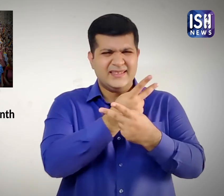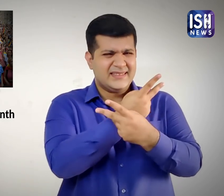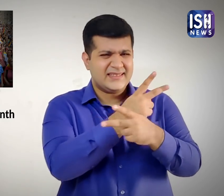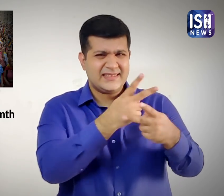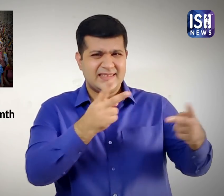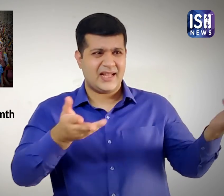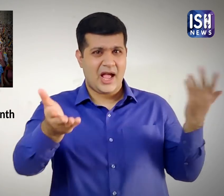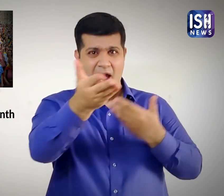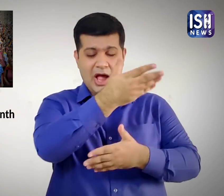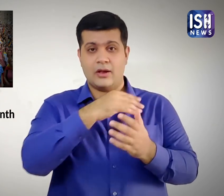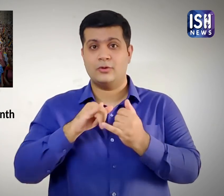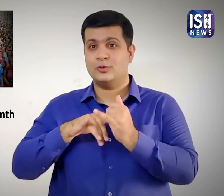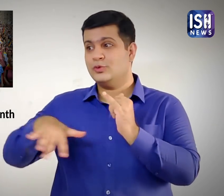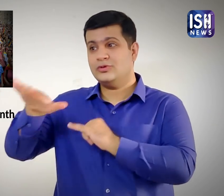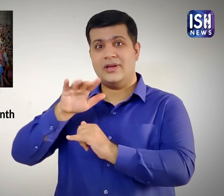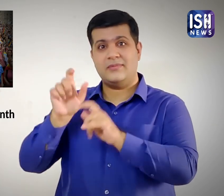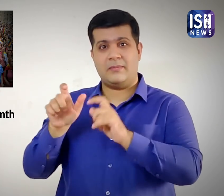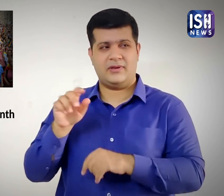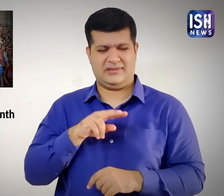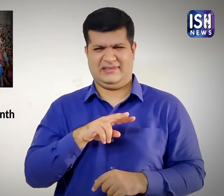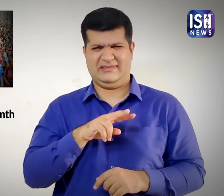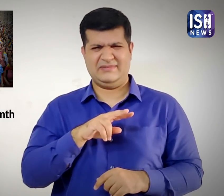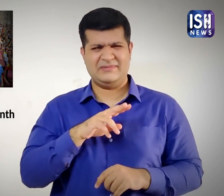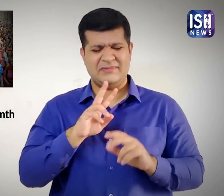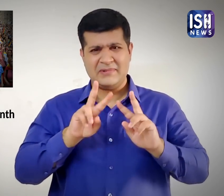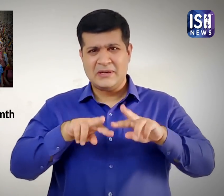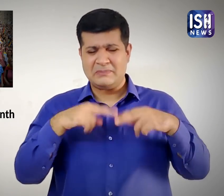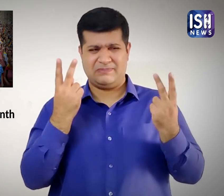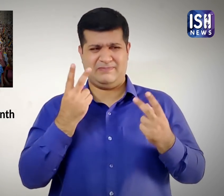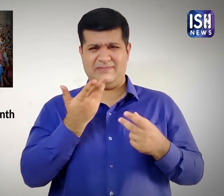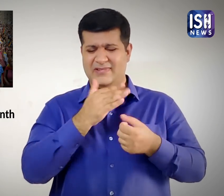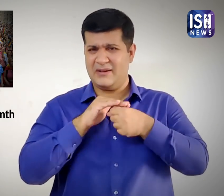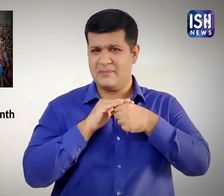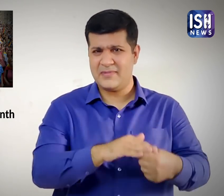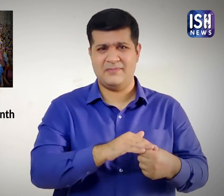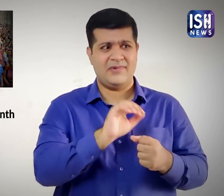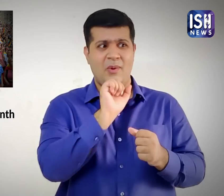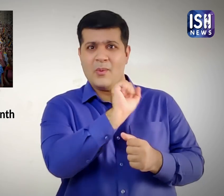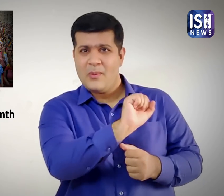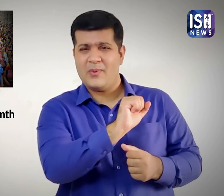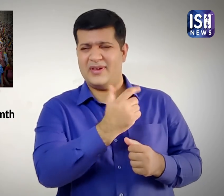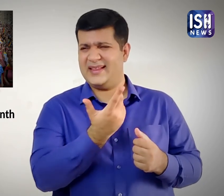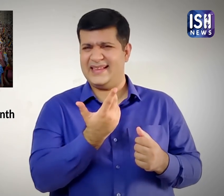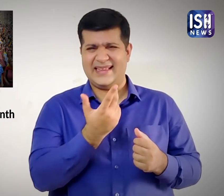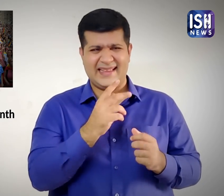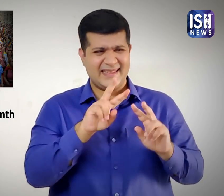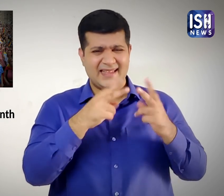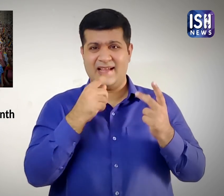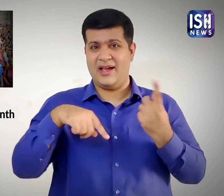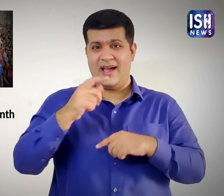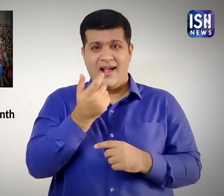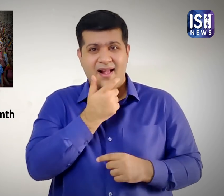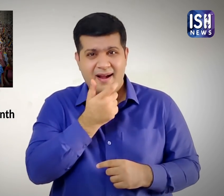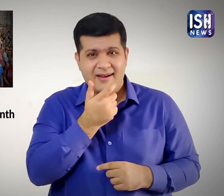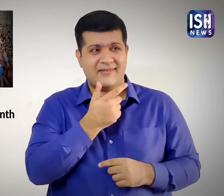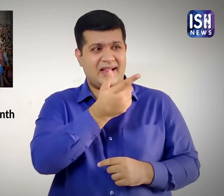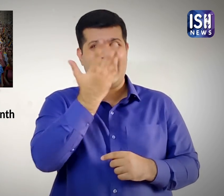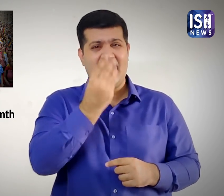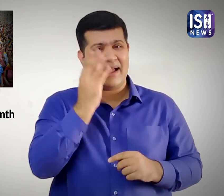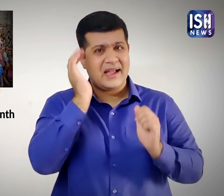था। उनकी कामुक्ता के